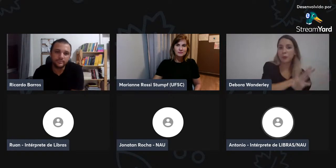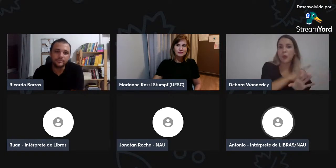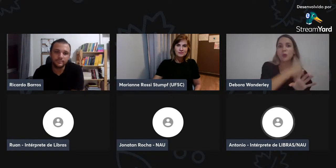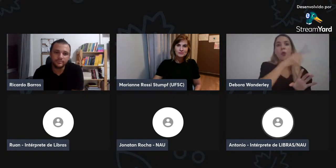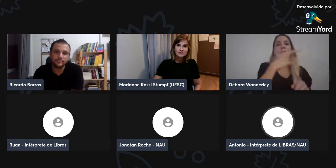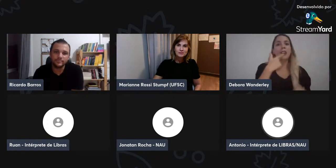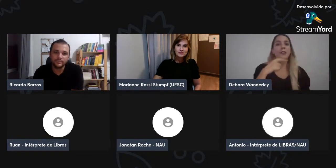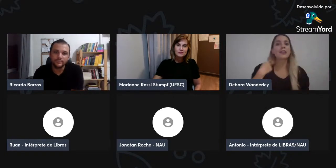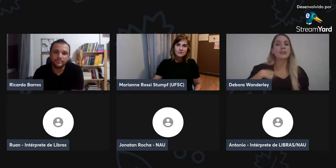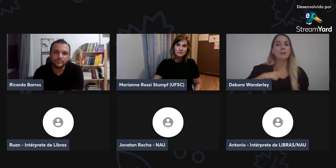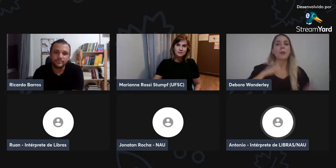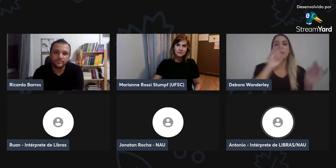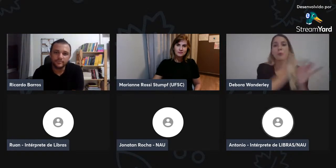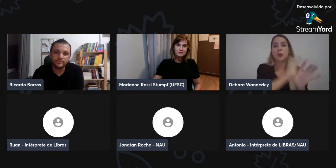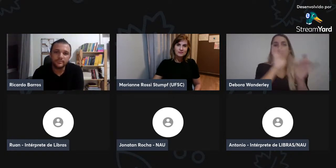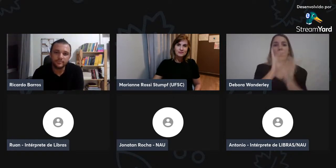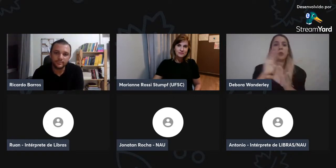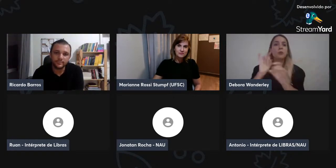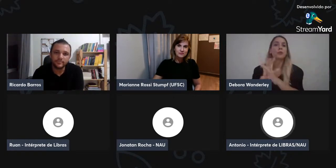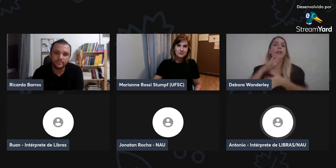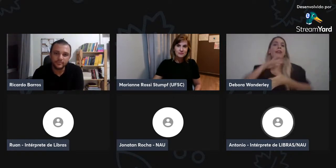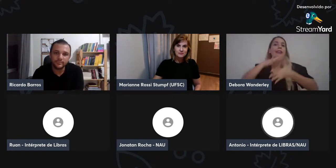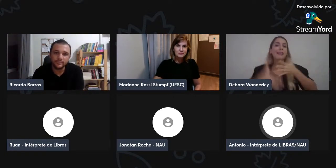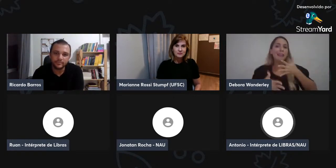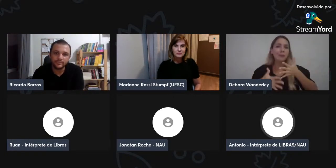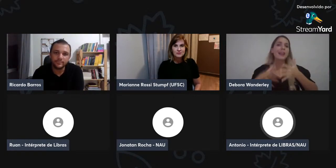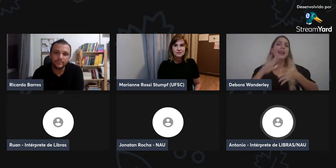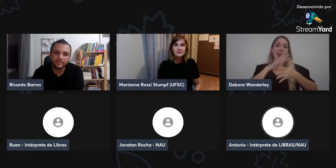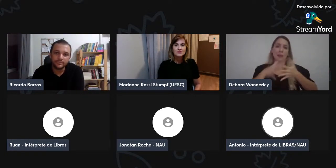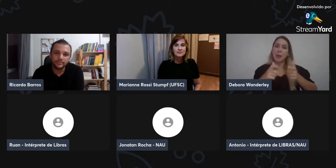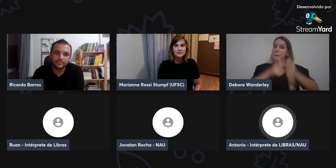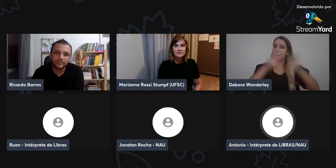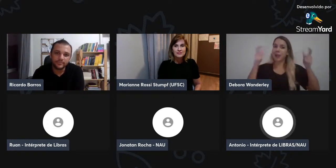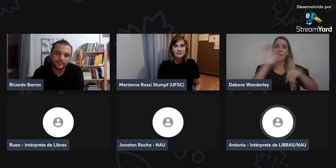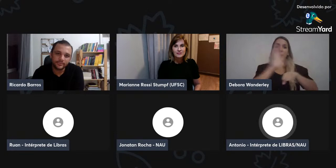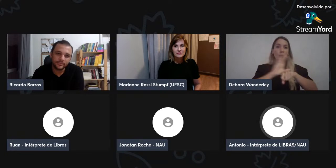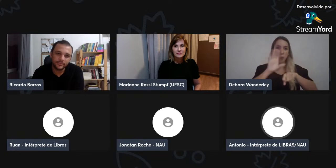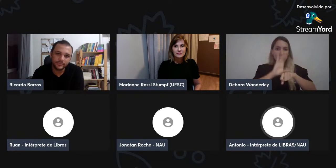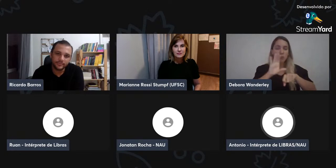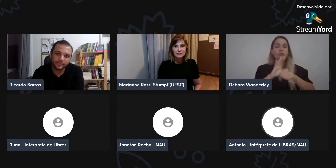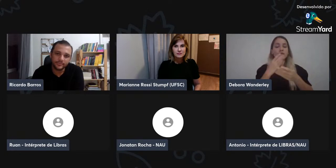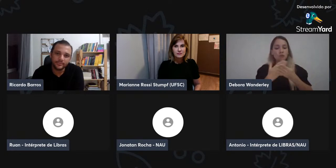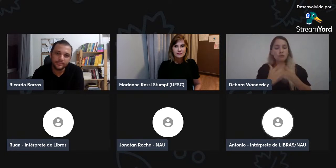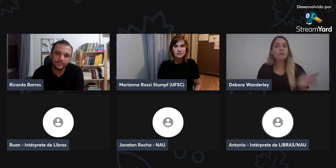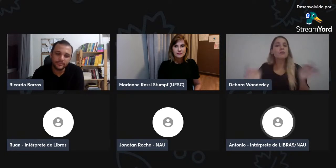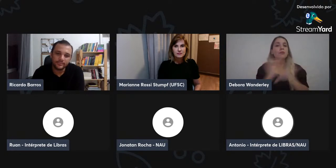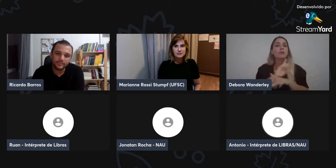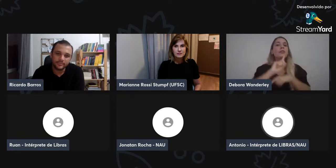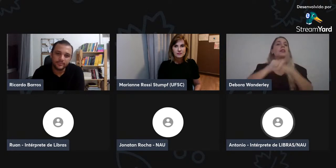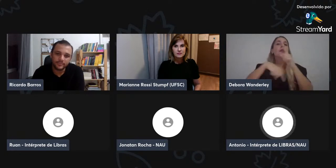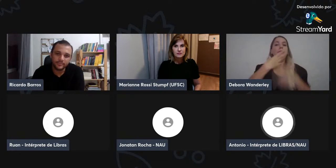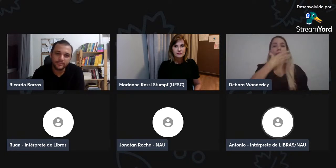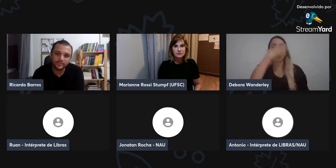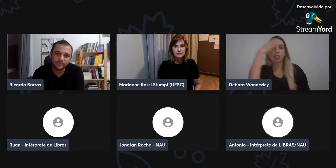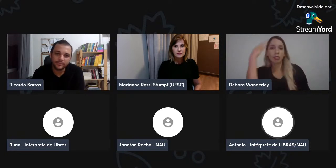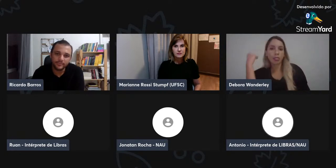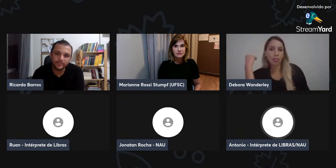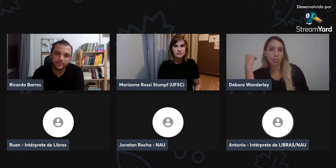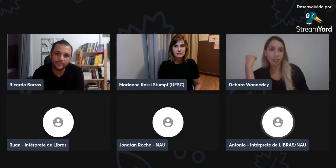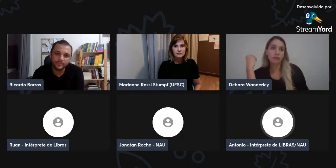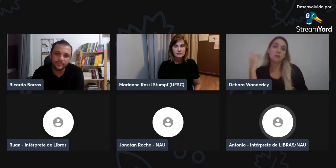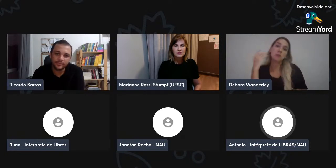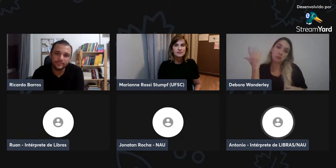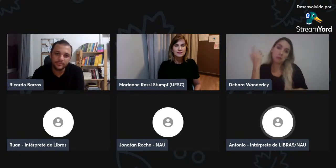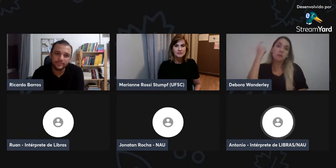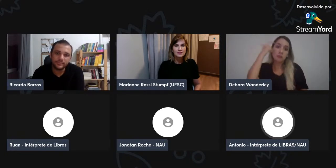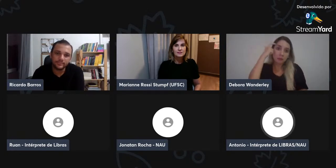faz a aquisição, da, da, da leitura, da audição, através do que ele está falando, que o professor fala,